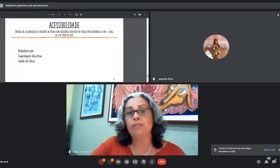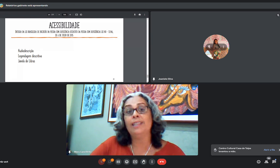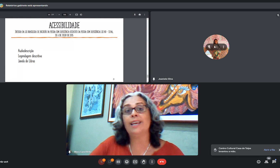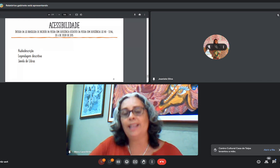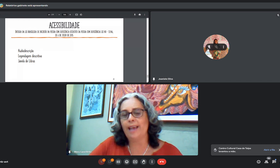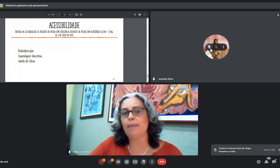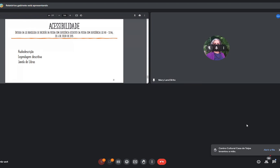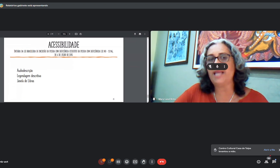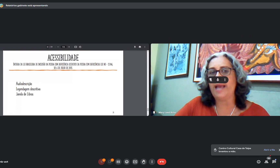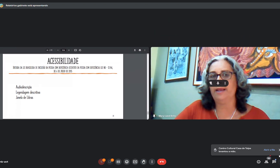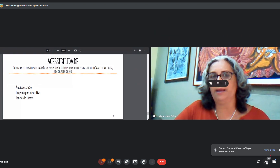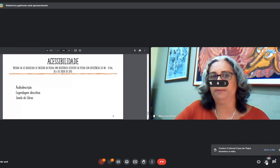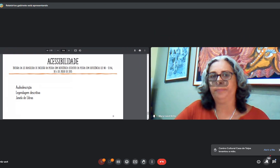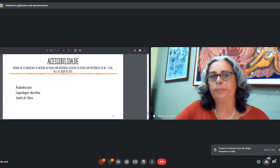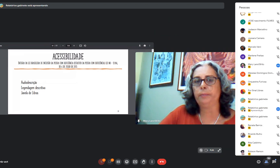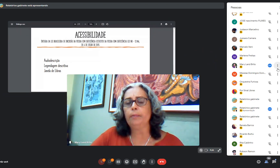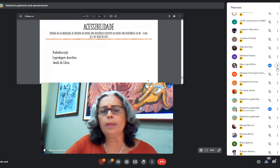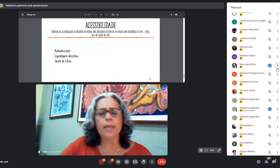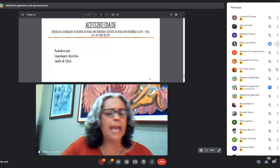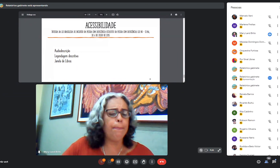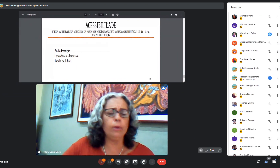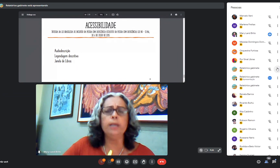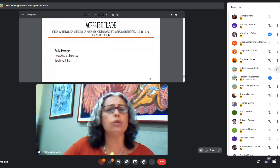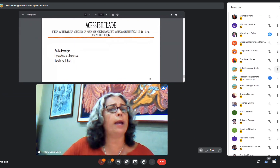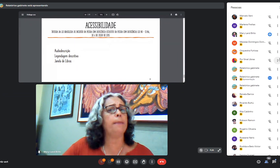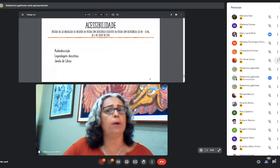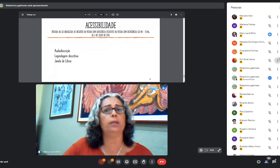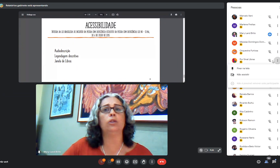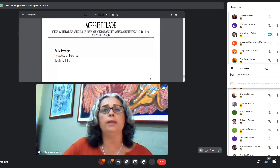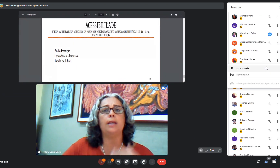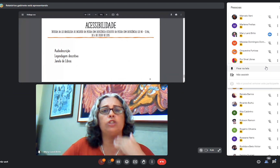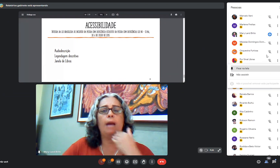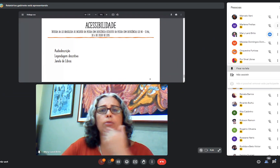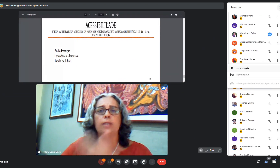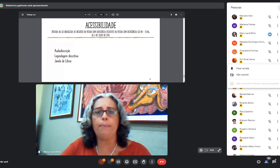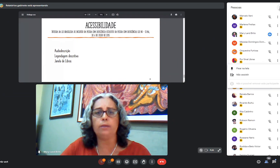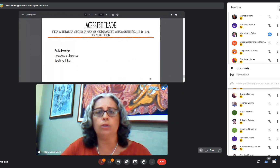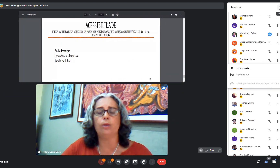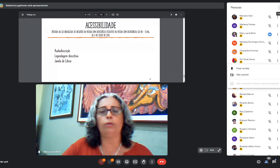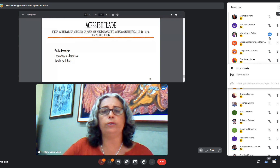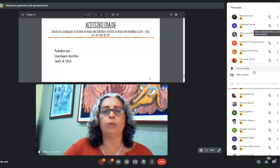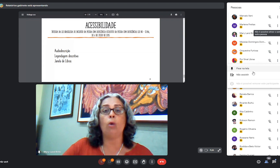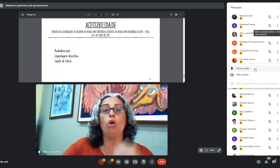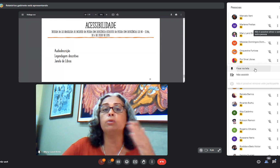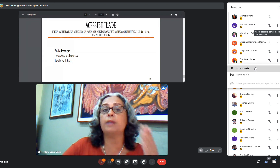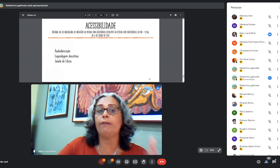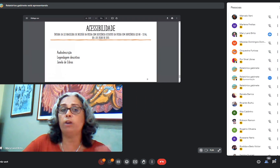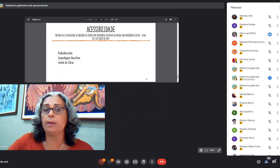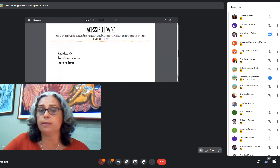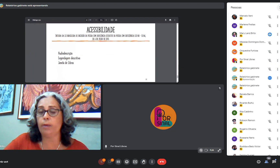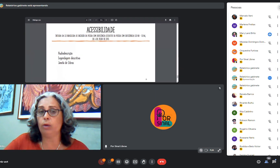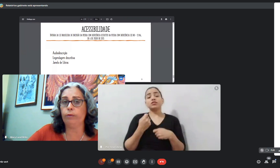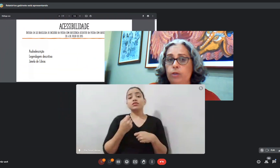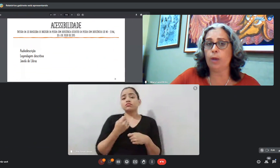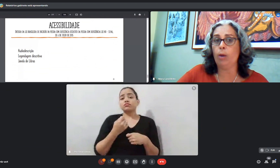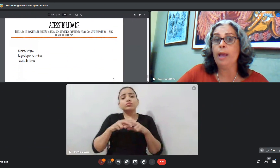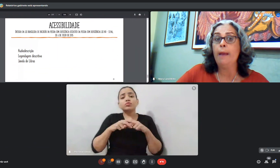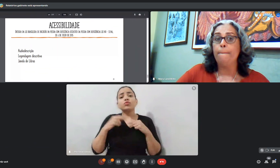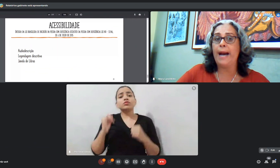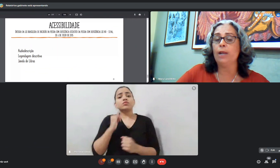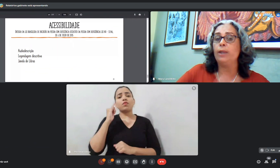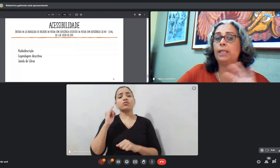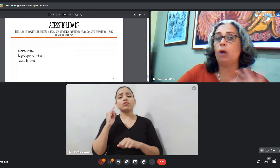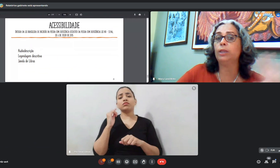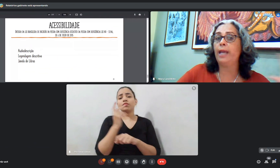mas vai ter que ser a equipe técnico. E é por isso que é importante começar já a buscar pessoas do audiovisual ou buscar a formação em audiovisual,